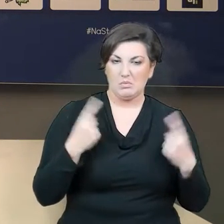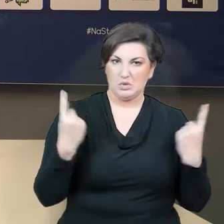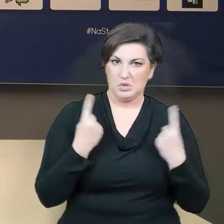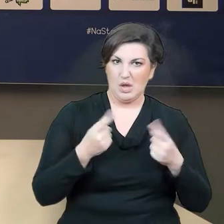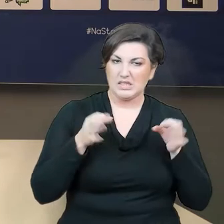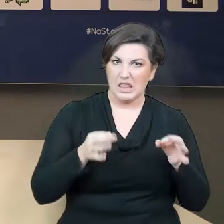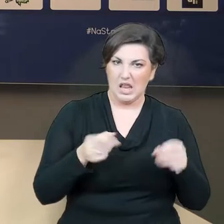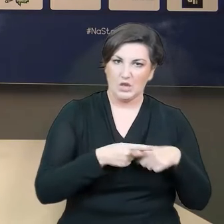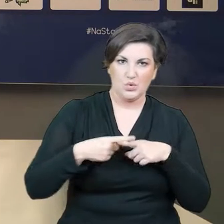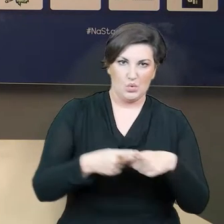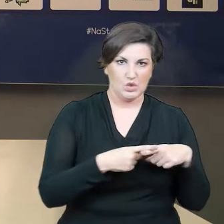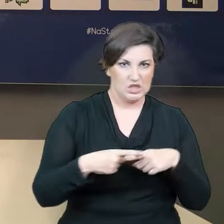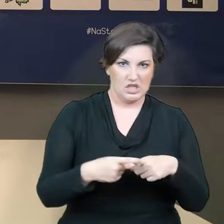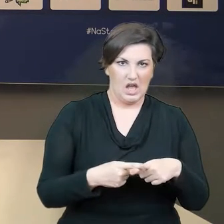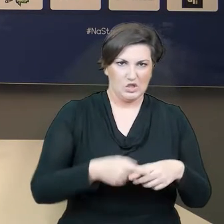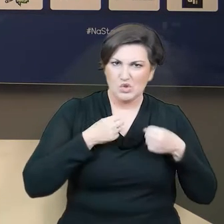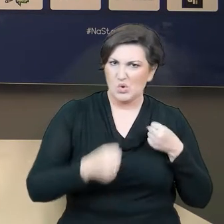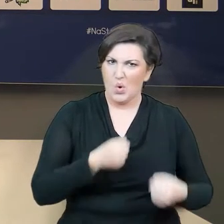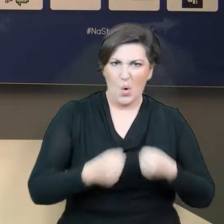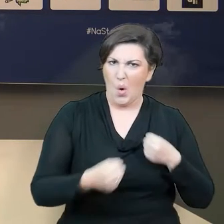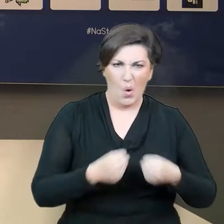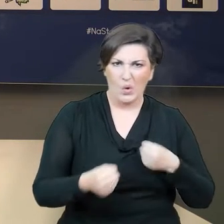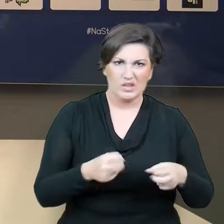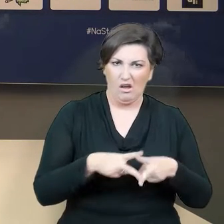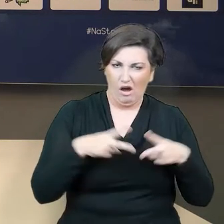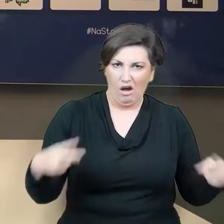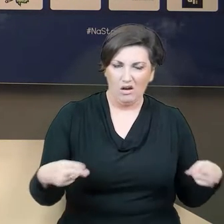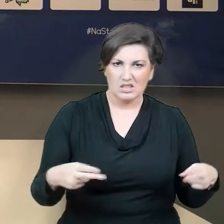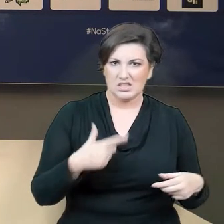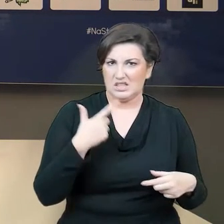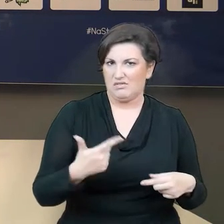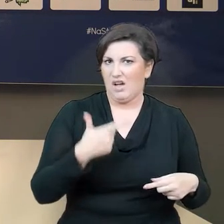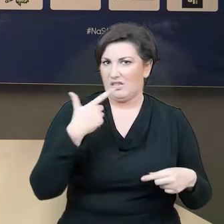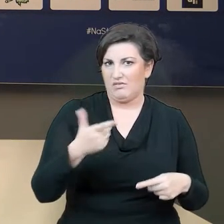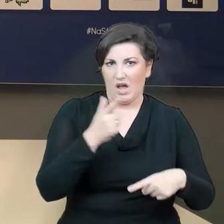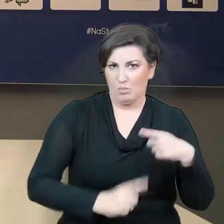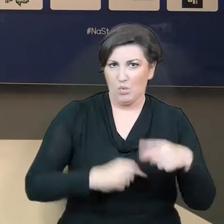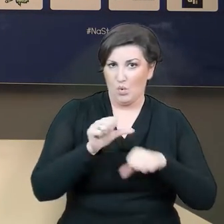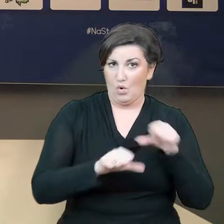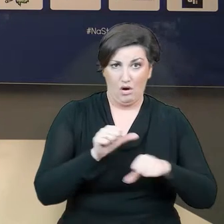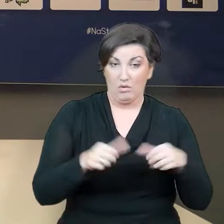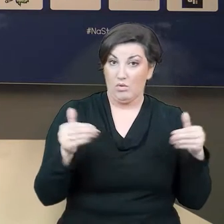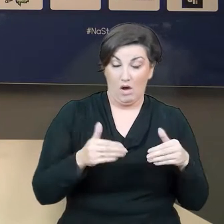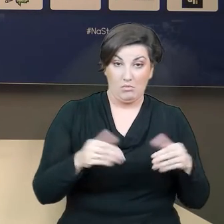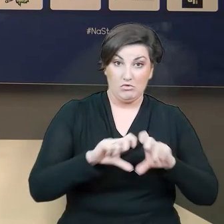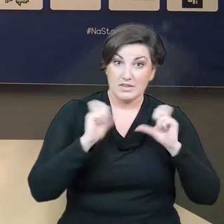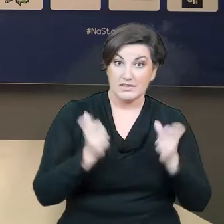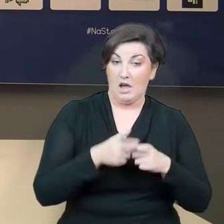najtrudniejszy moment dla Pana w trakcie dwu i pół letniej pracy w Warcie. A może i w całej karierze trenerskiej? No na pewno jest to trudny moment.